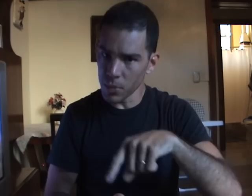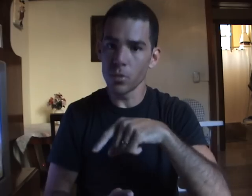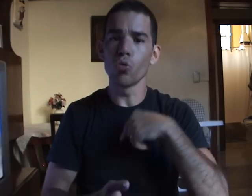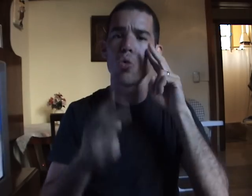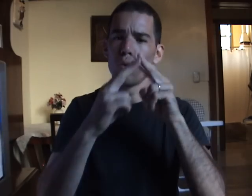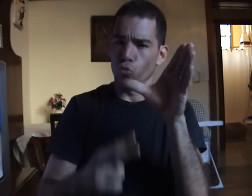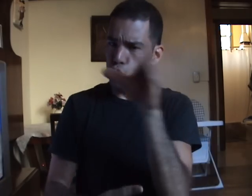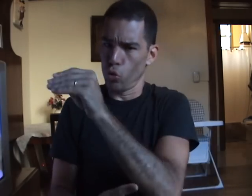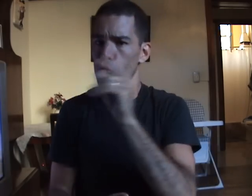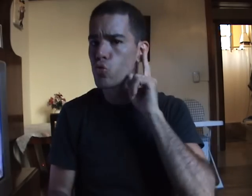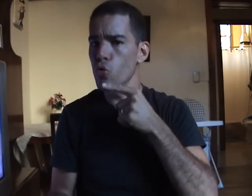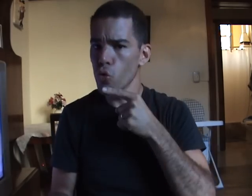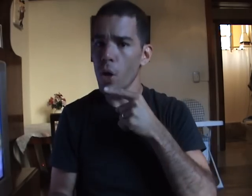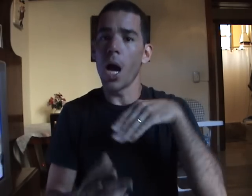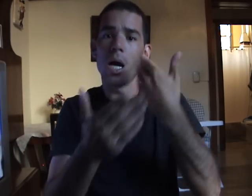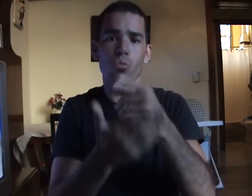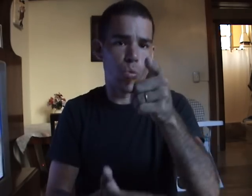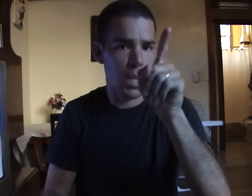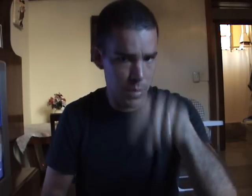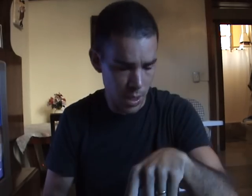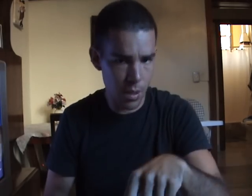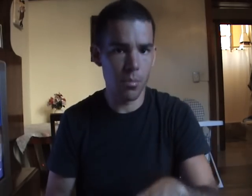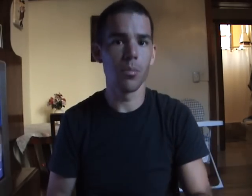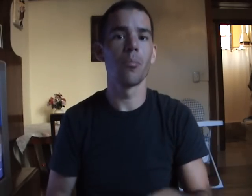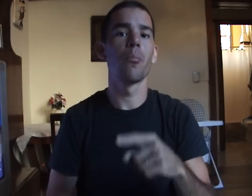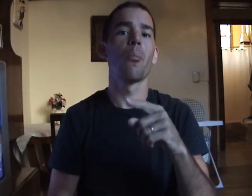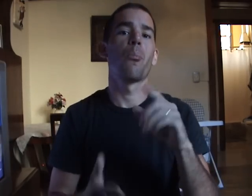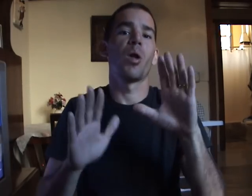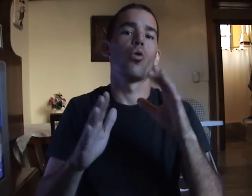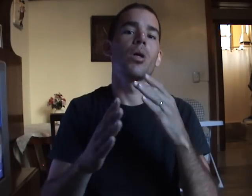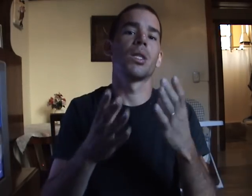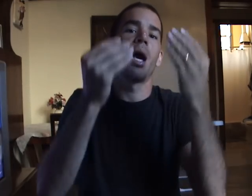Muevo mis lindas alas y descanso. ¡A volar!